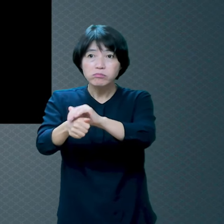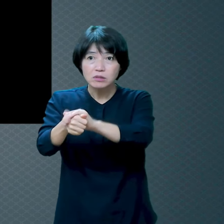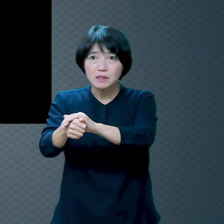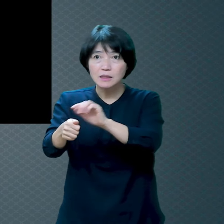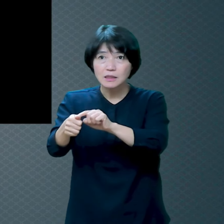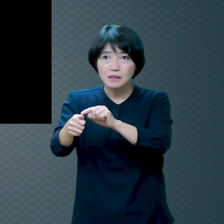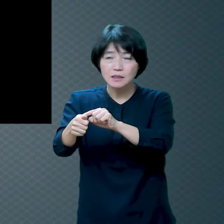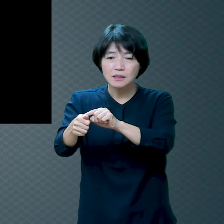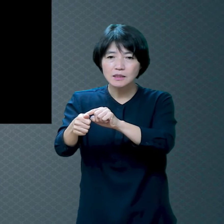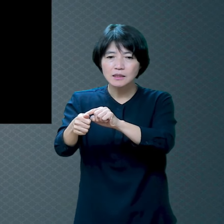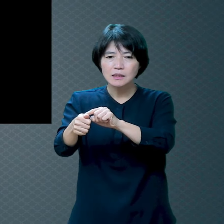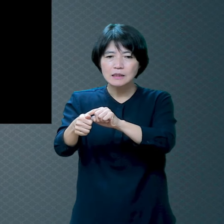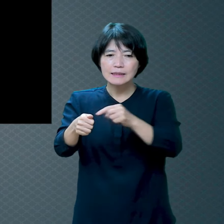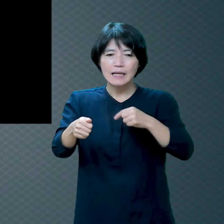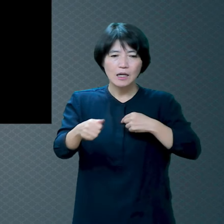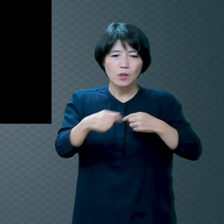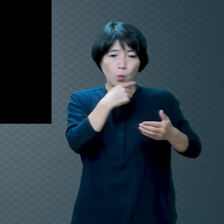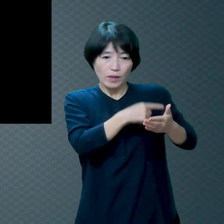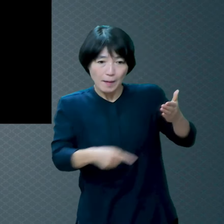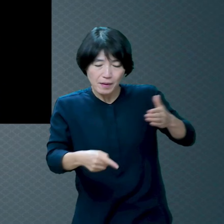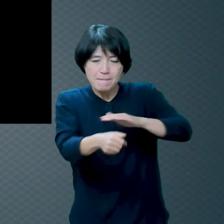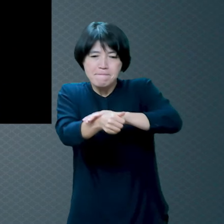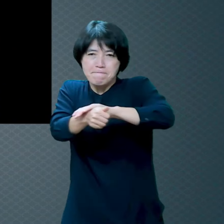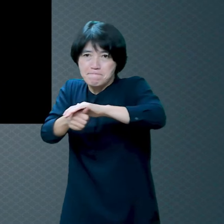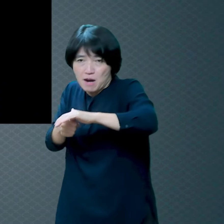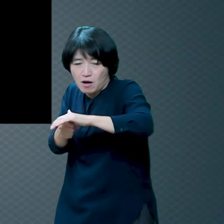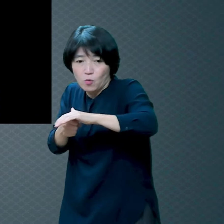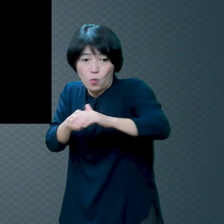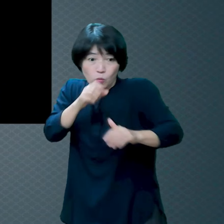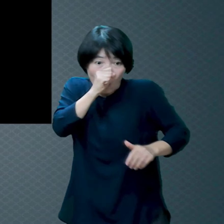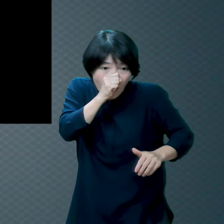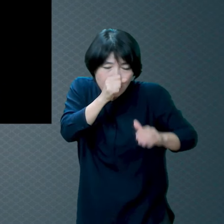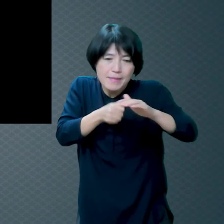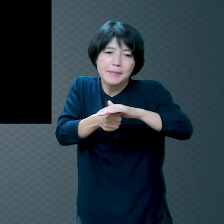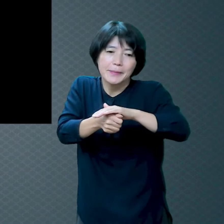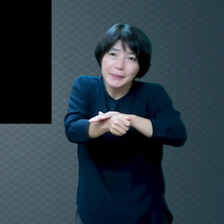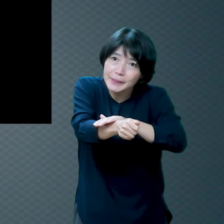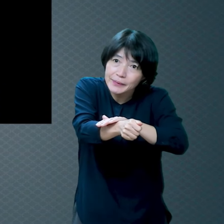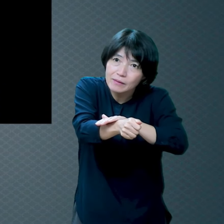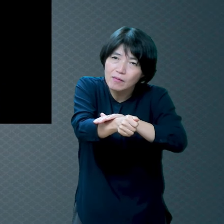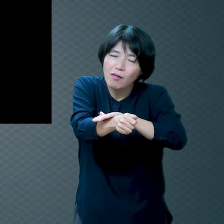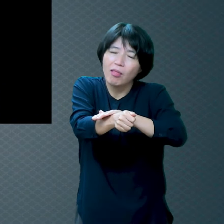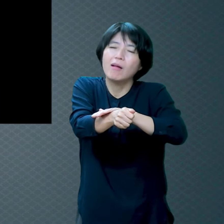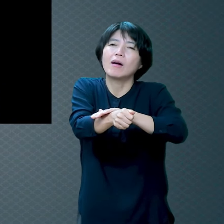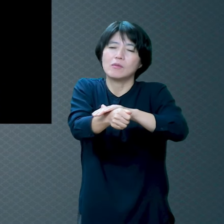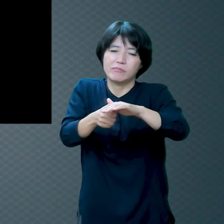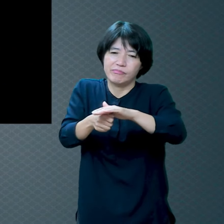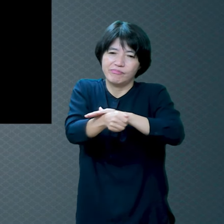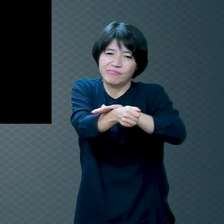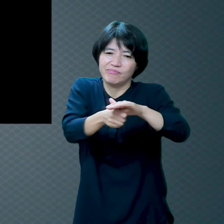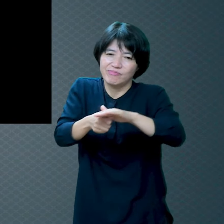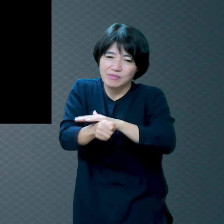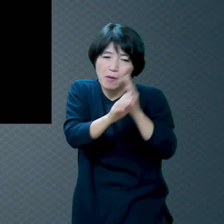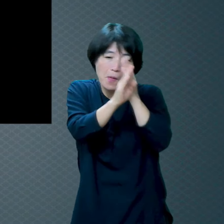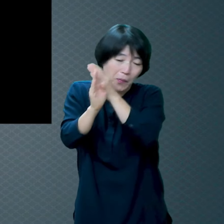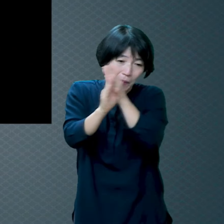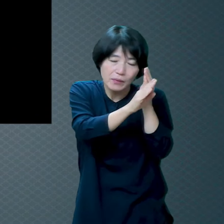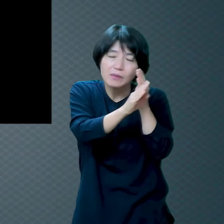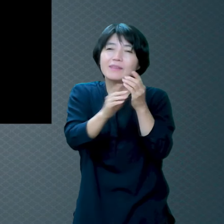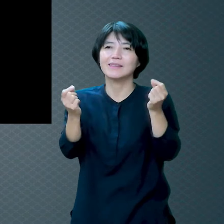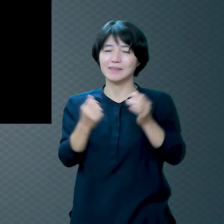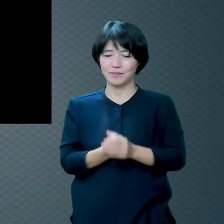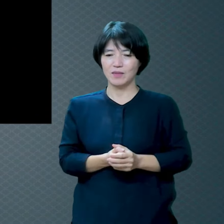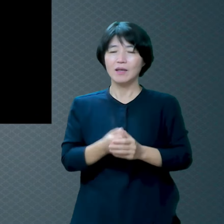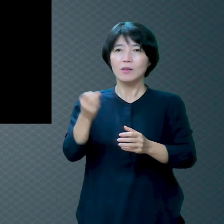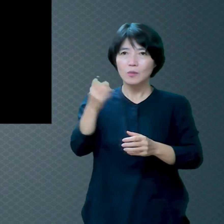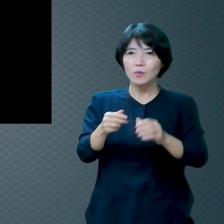머리를 쏙 집어넣죠 유리할 땐 쏙 내밀잖아요 기회주의자 그리고 게으른 거예요